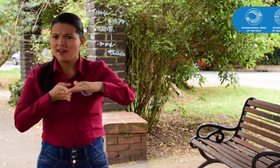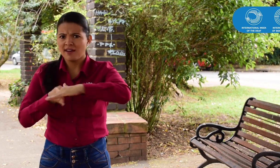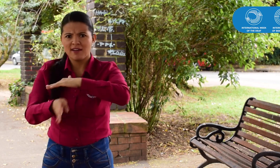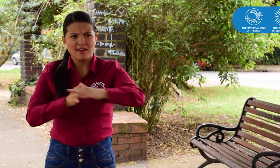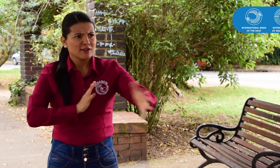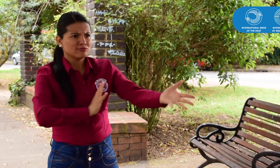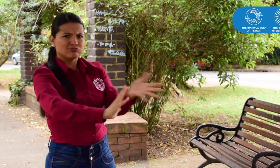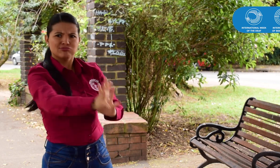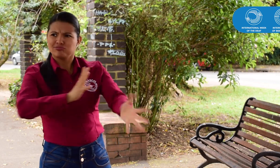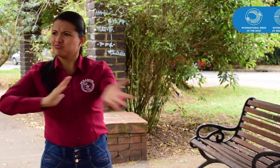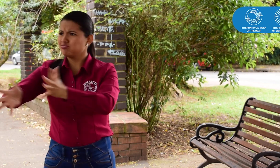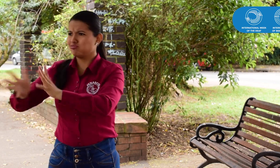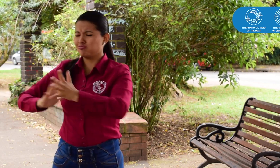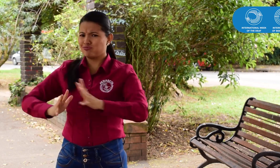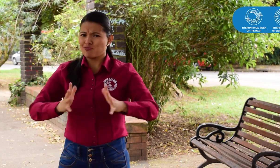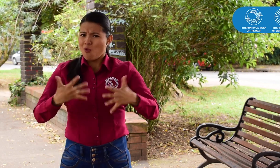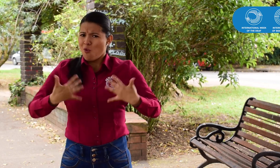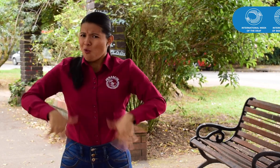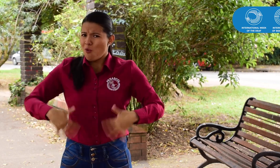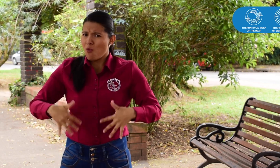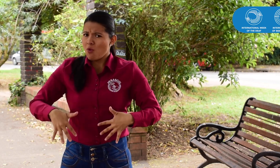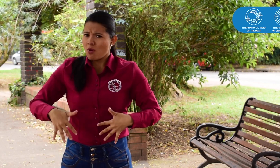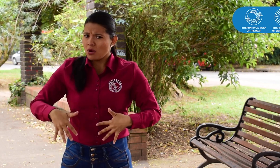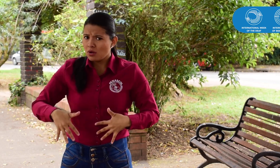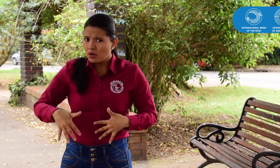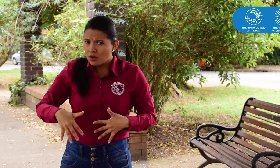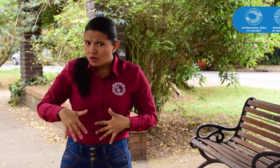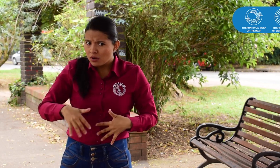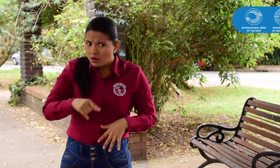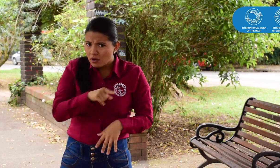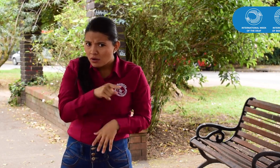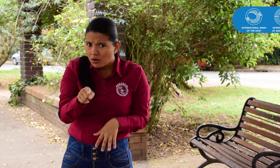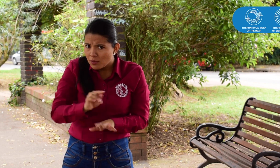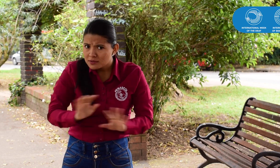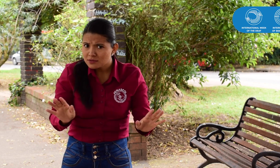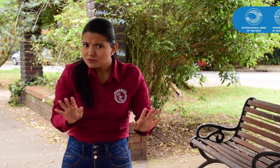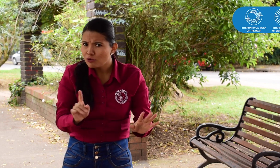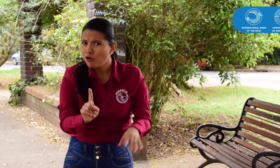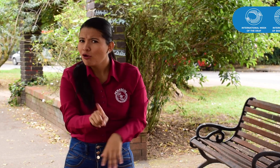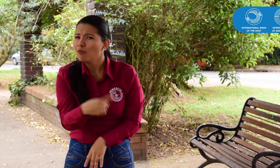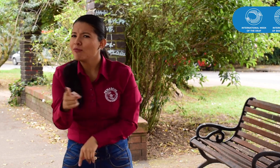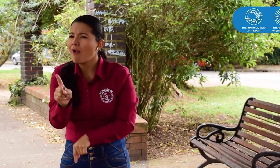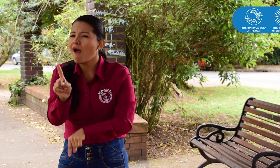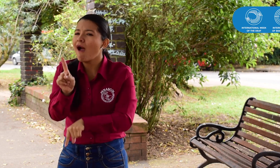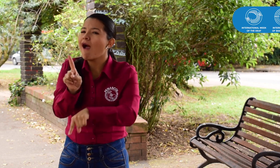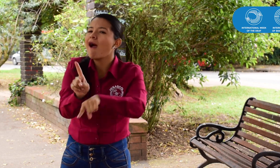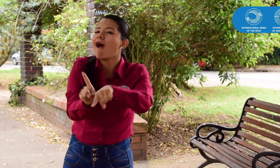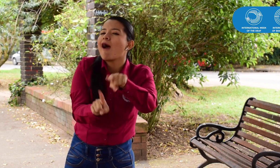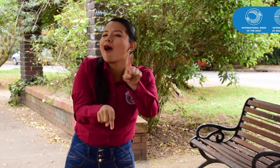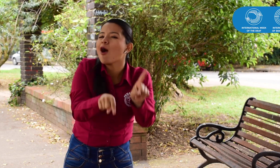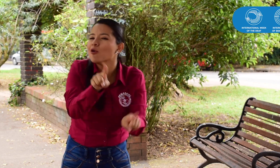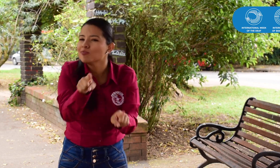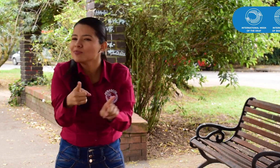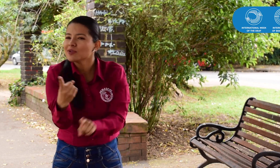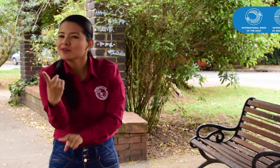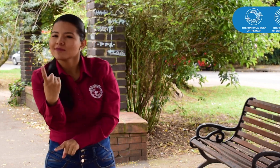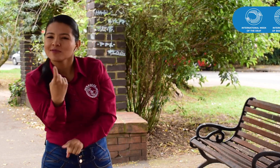accediendo a través de la lengua de señas. ¡Wow! Esto es algo muy bueno, pero hay algunos otros que aún hace